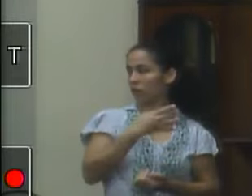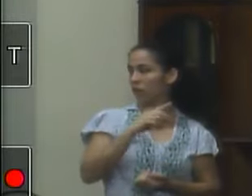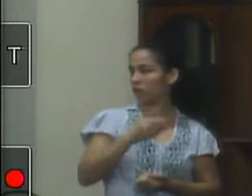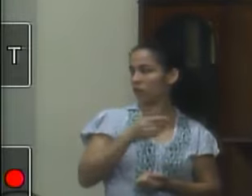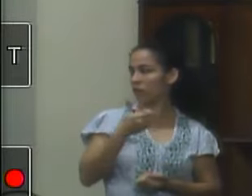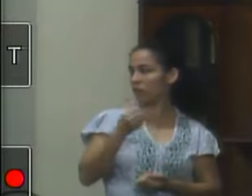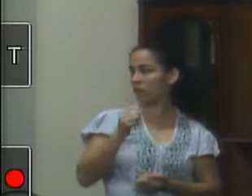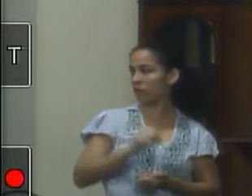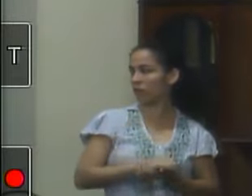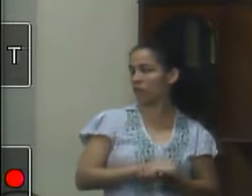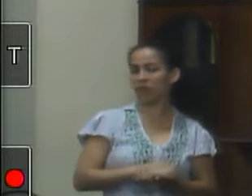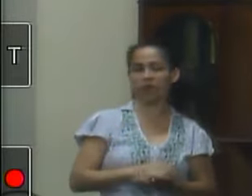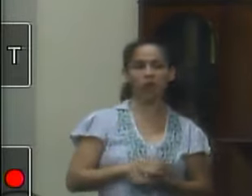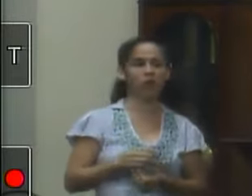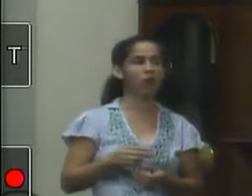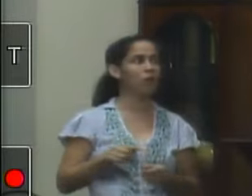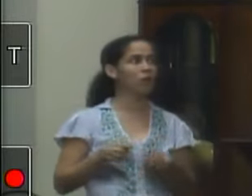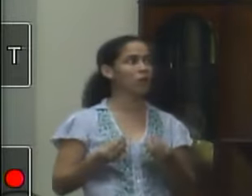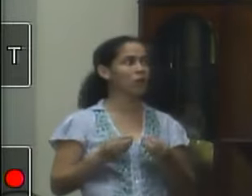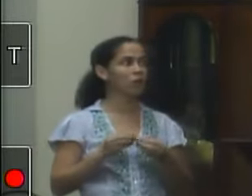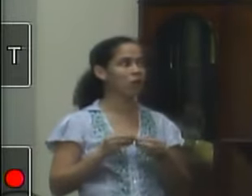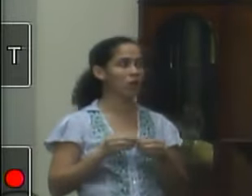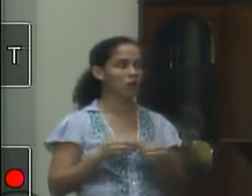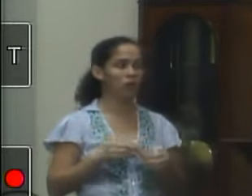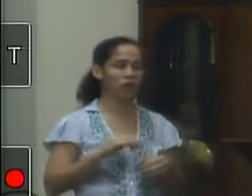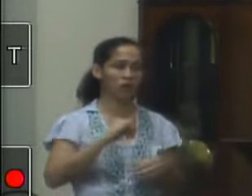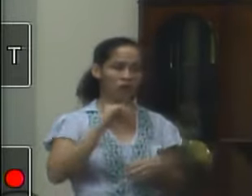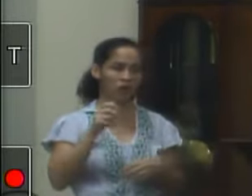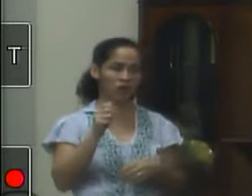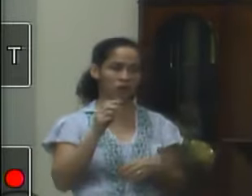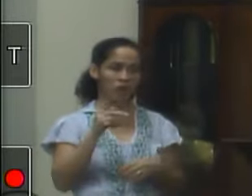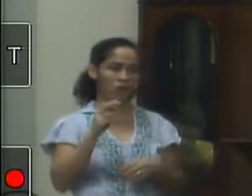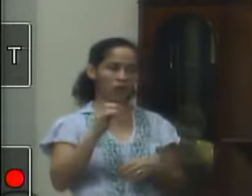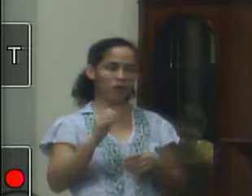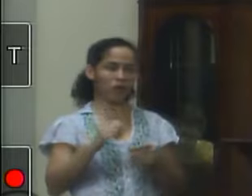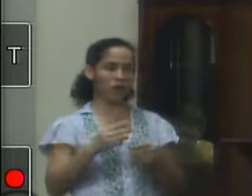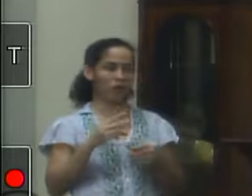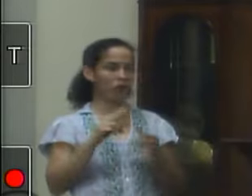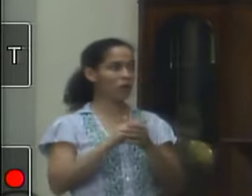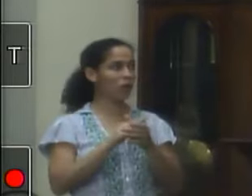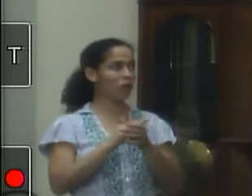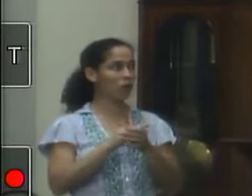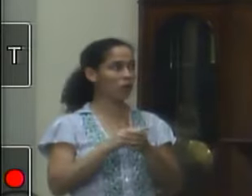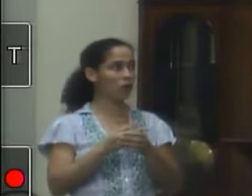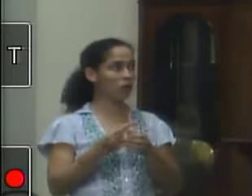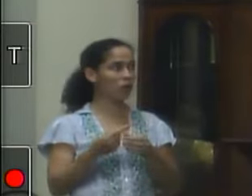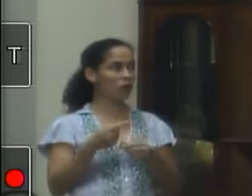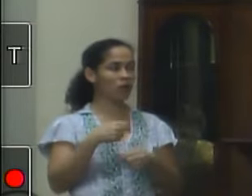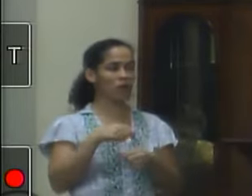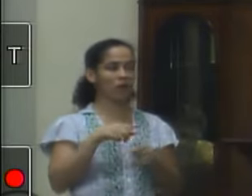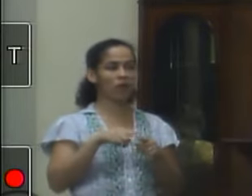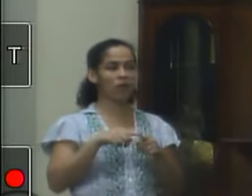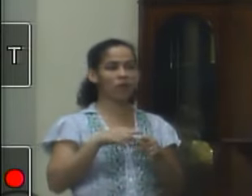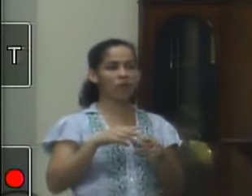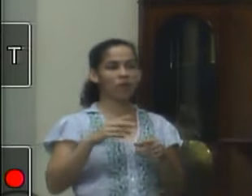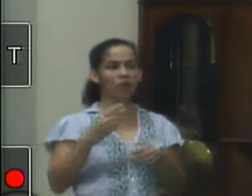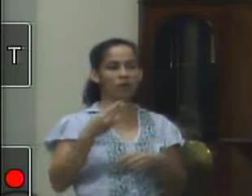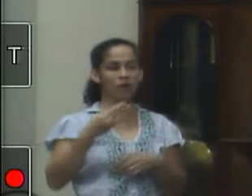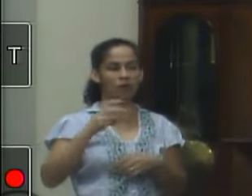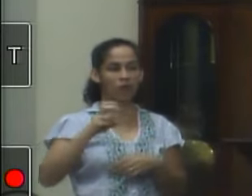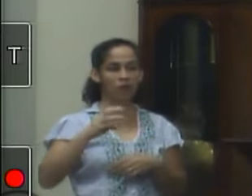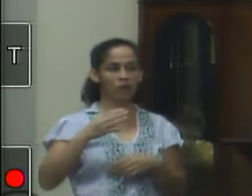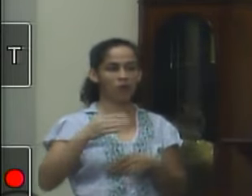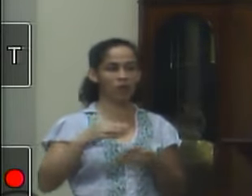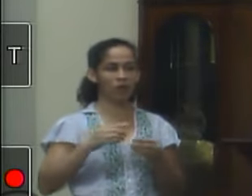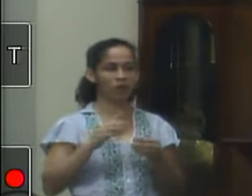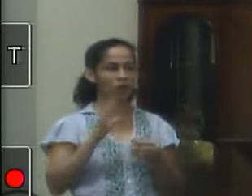você pega Japeri e Valença 30 reais então a pessoa vai gastar 35, 40 reais do Rio de Janeiro a Valença e com